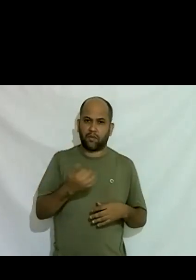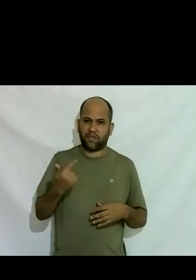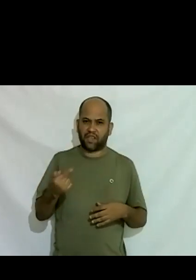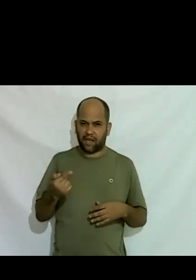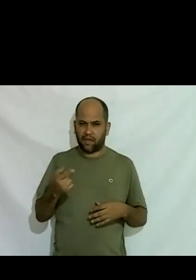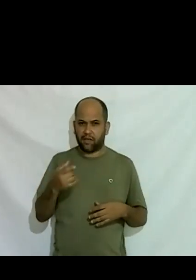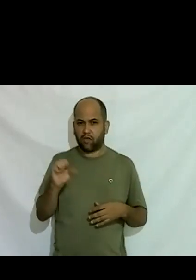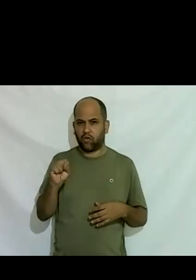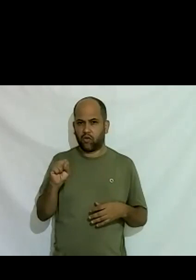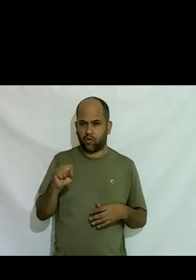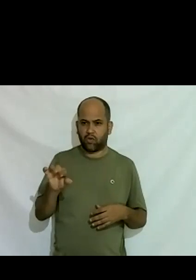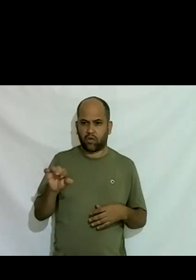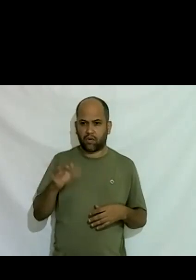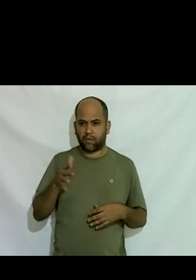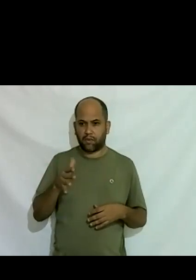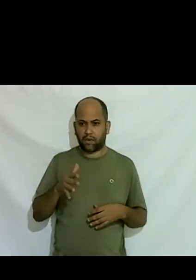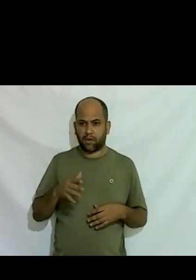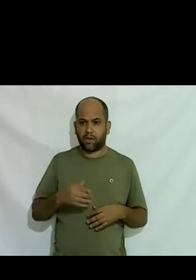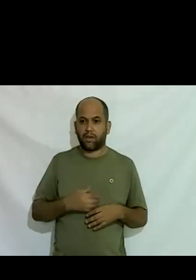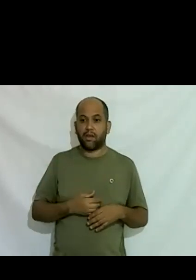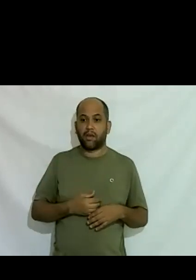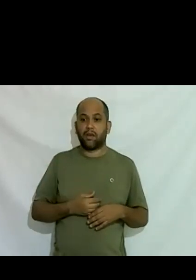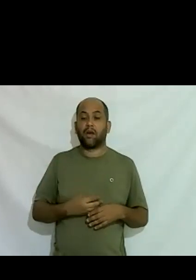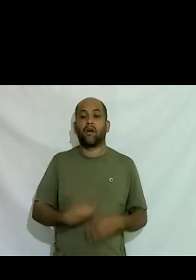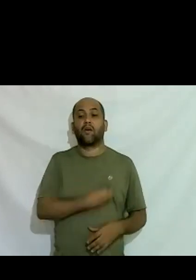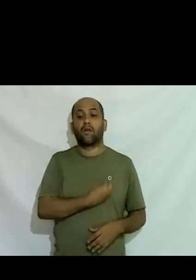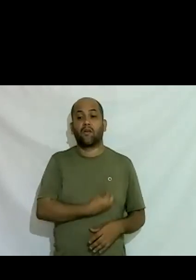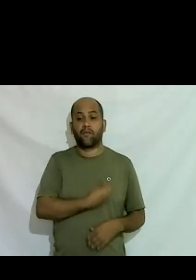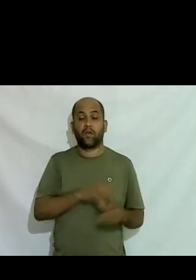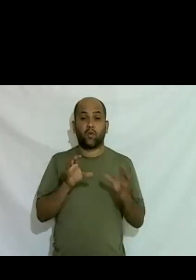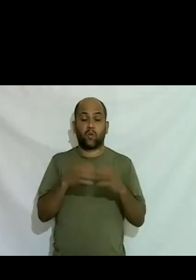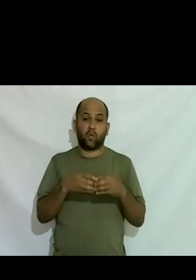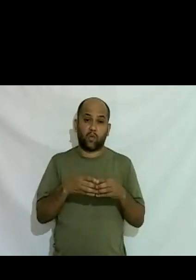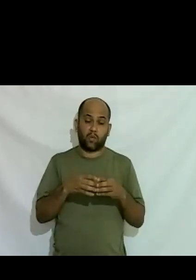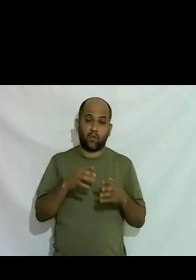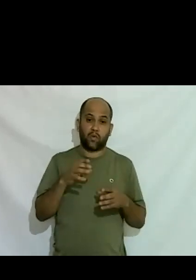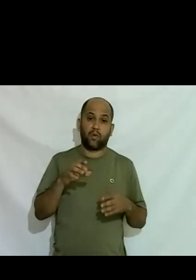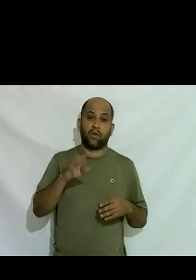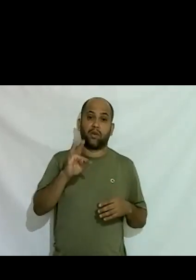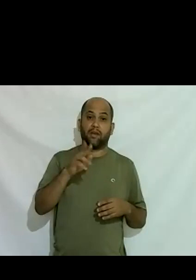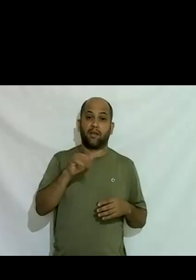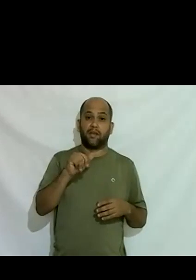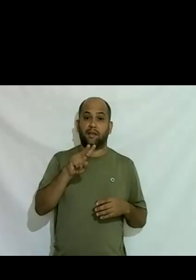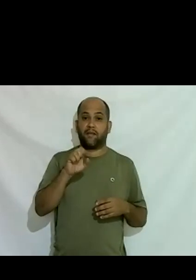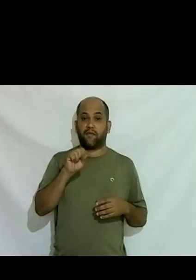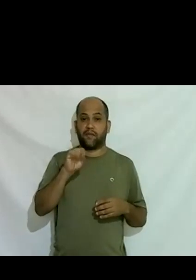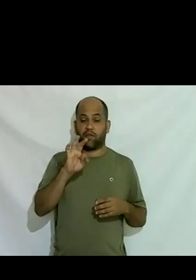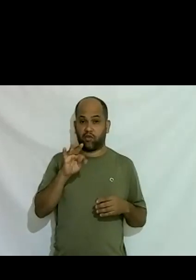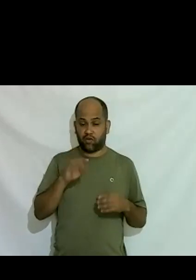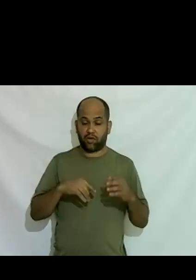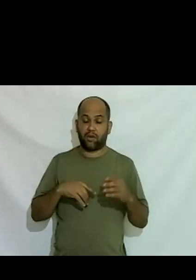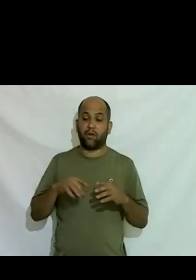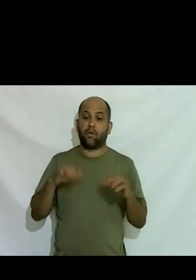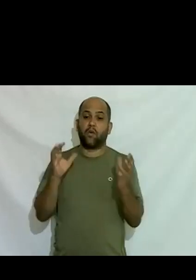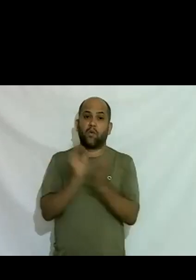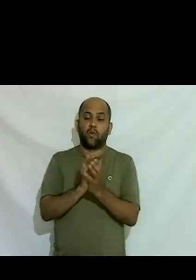aí convivendo também com as travestis do movimento social travestis transexuais do movimento social eu também